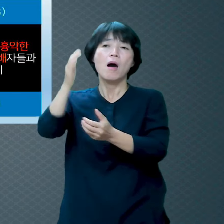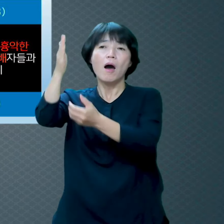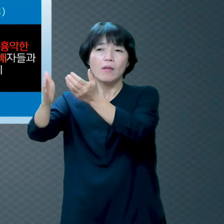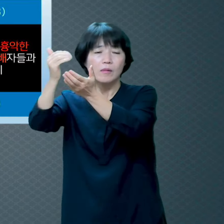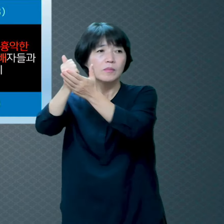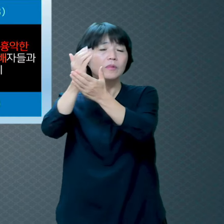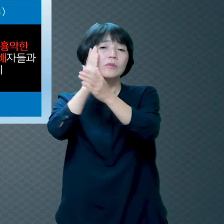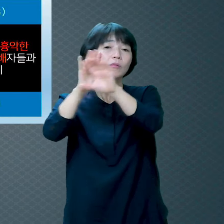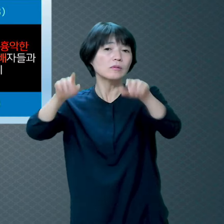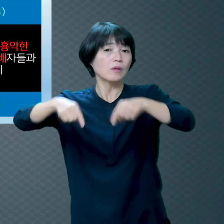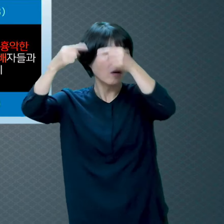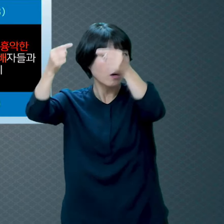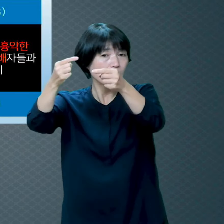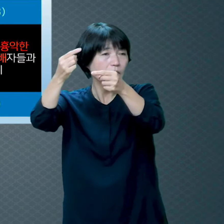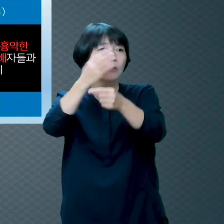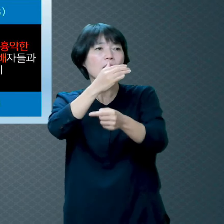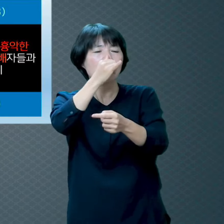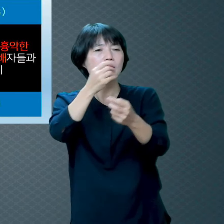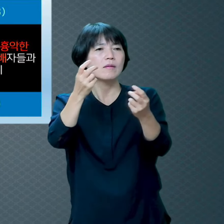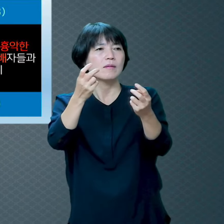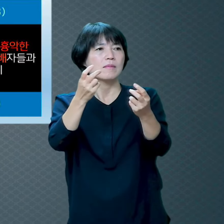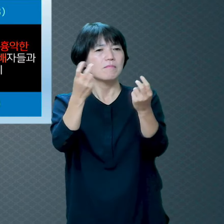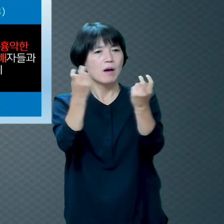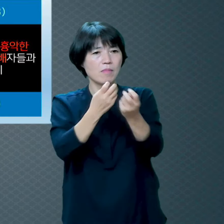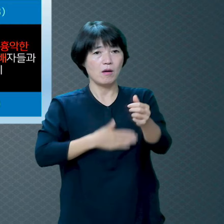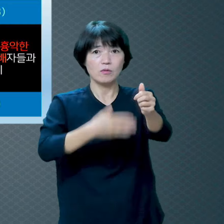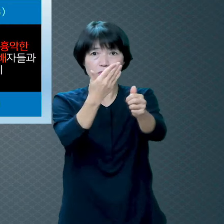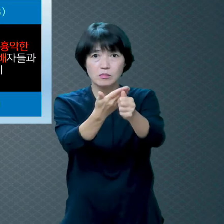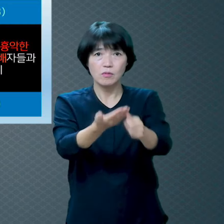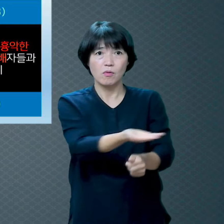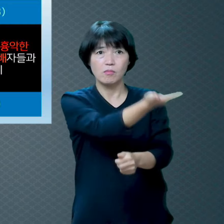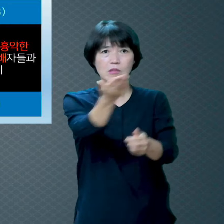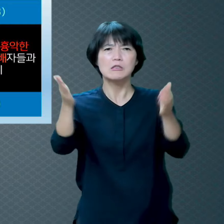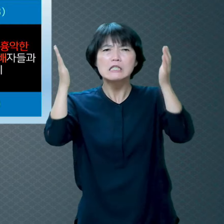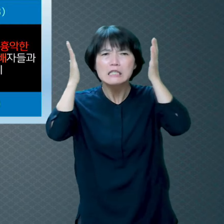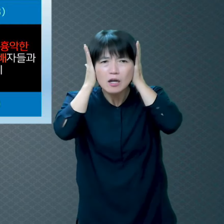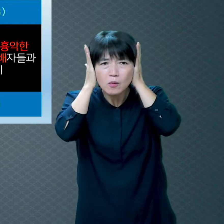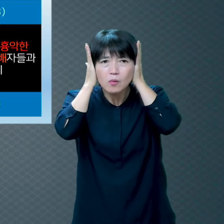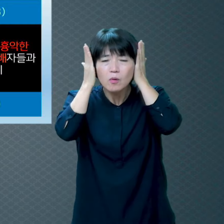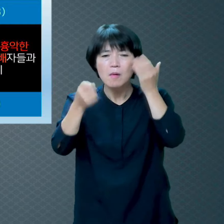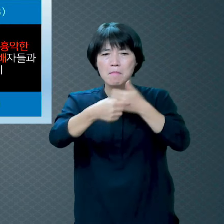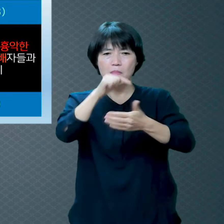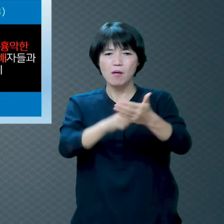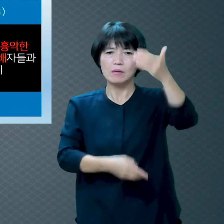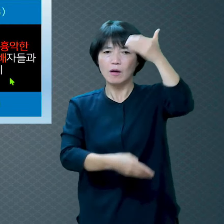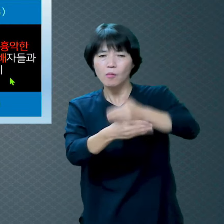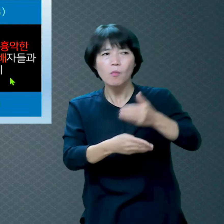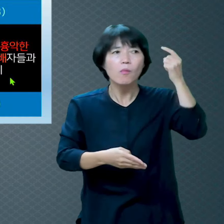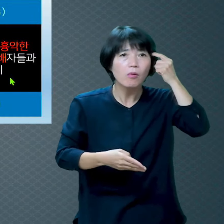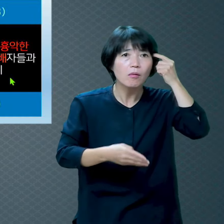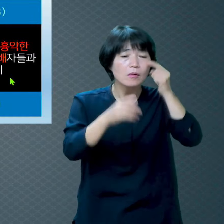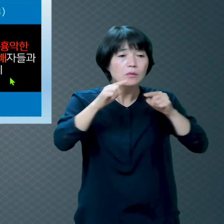버리고 귀를 닫고 마음을 닫고 왜 지옥에 가려고 하냐 그 얘기예요 굳이